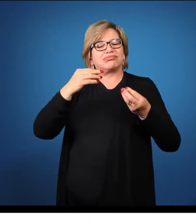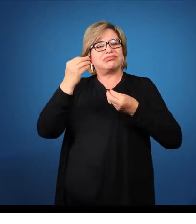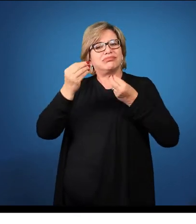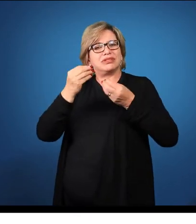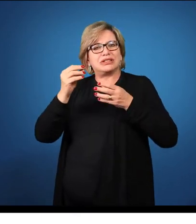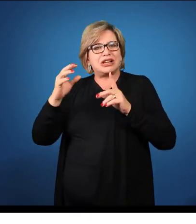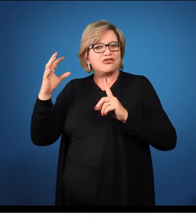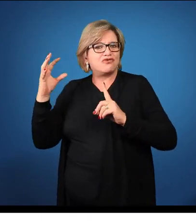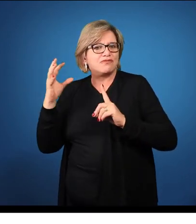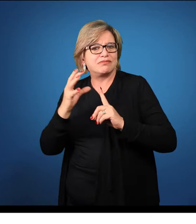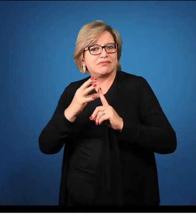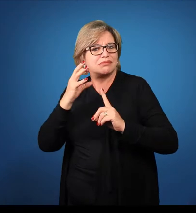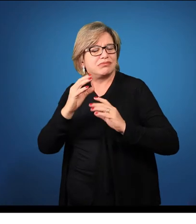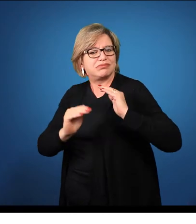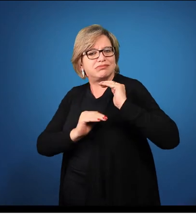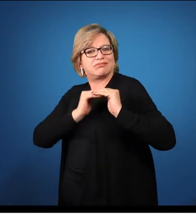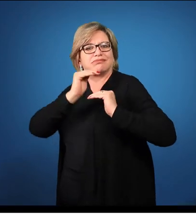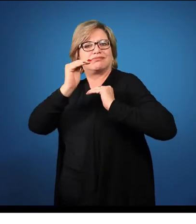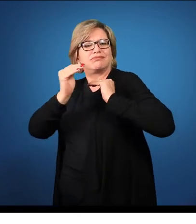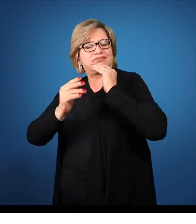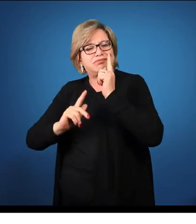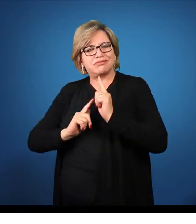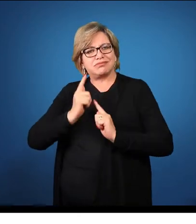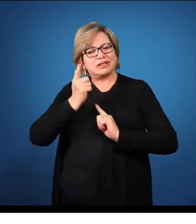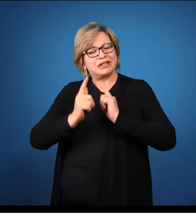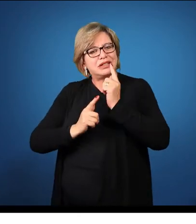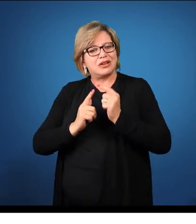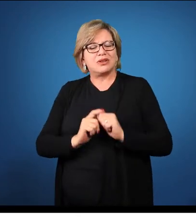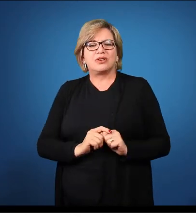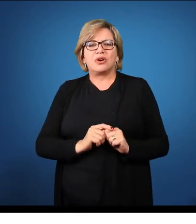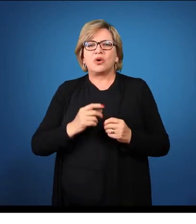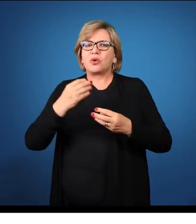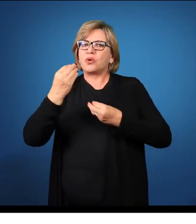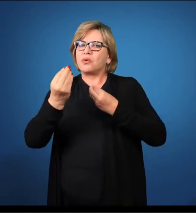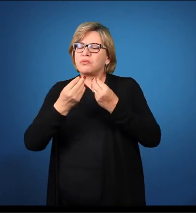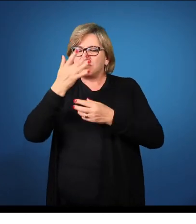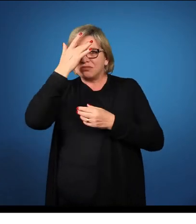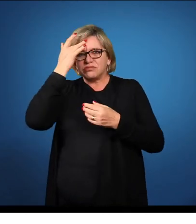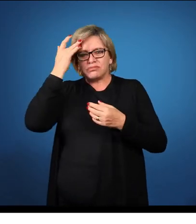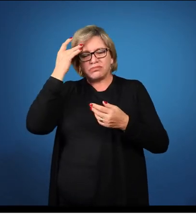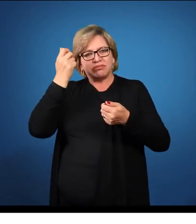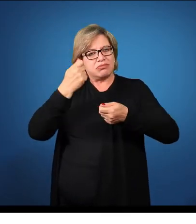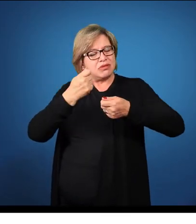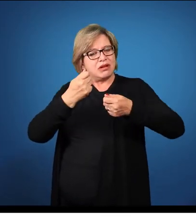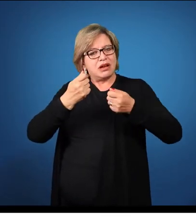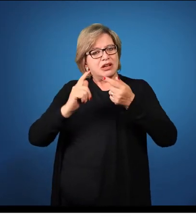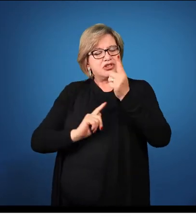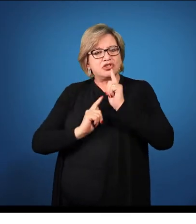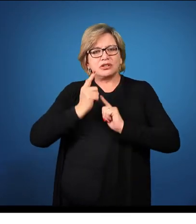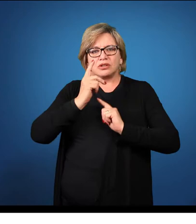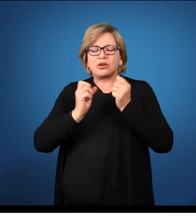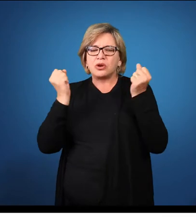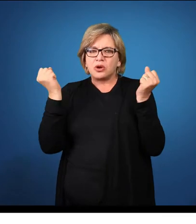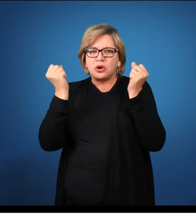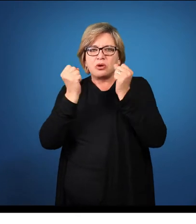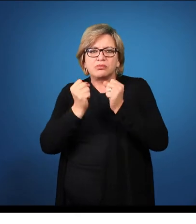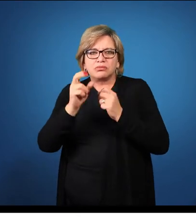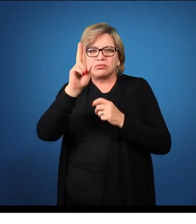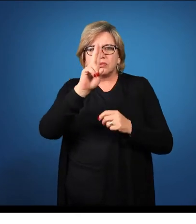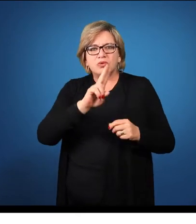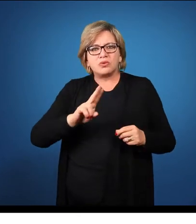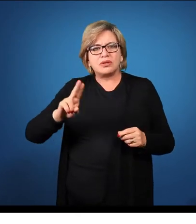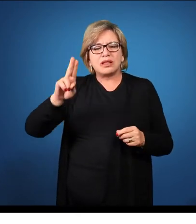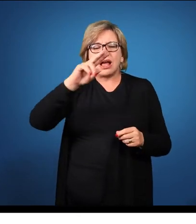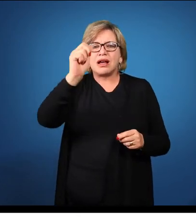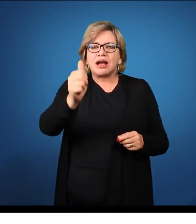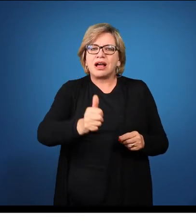tem afetado o desenvolvimento da gestão. Como que o gestor público pode utilizar a melhor forma